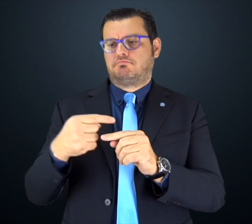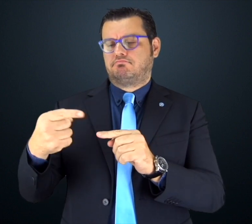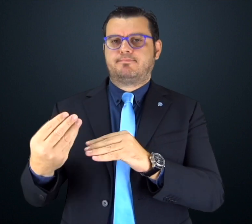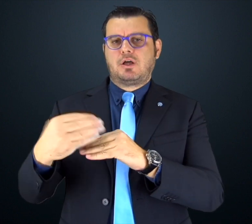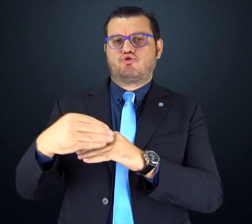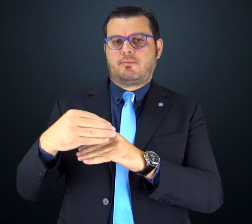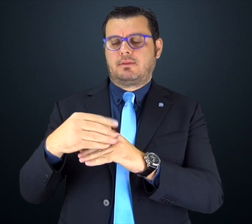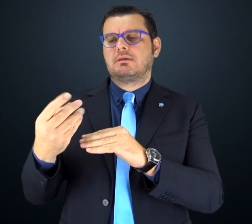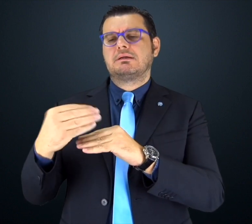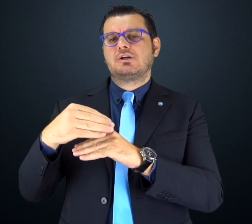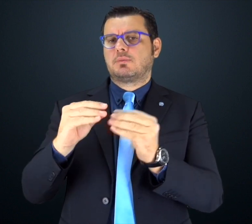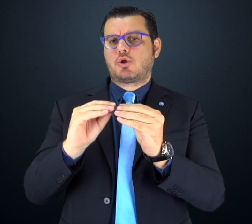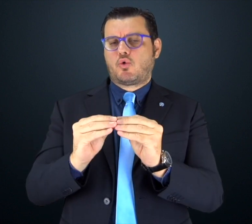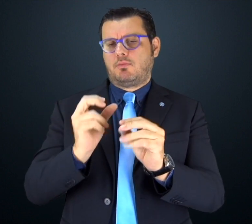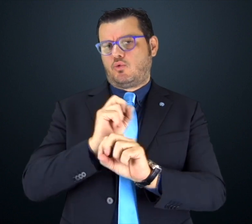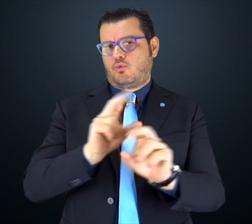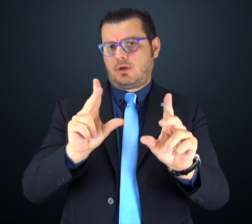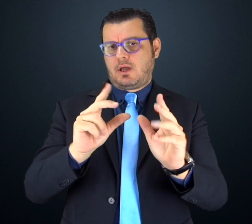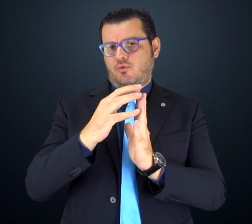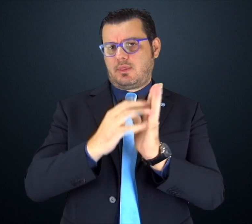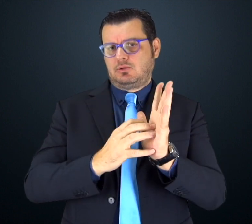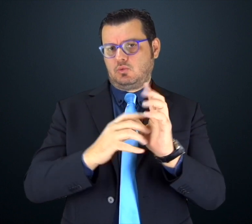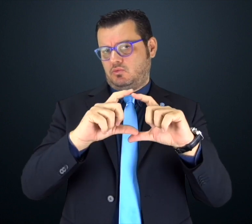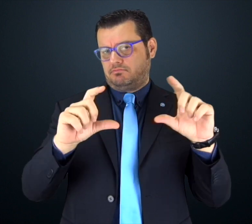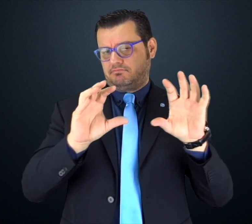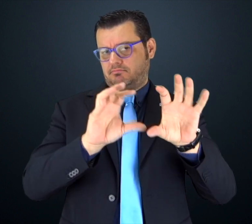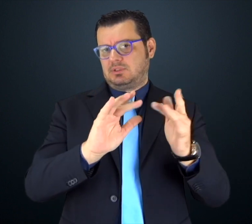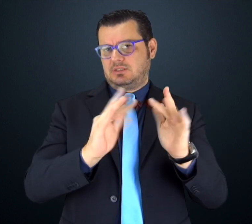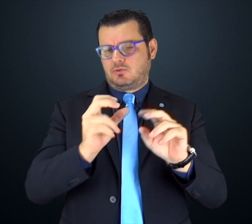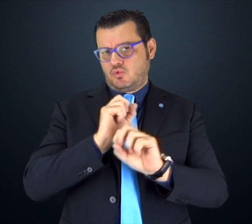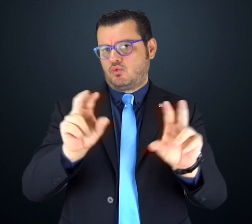seguiteci sul nuovo sito. Auguro a tutti una buona navigazione.